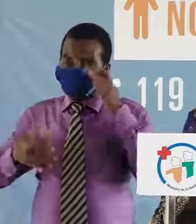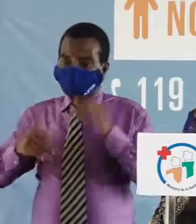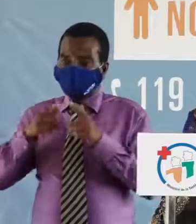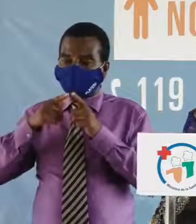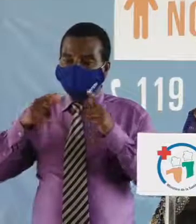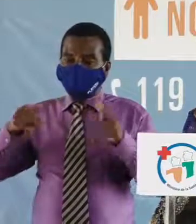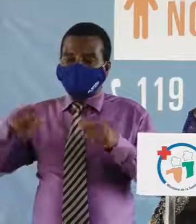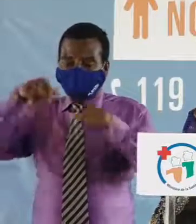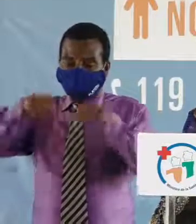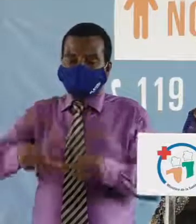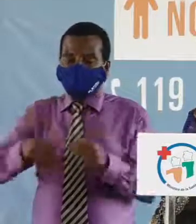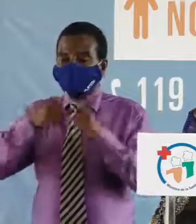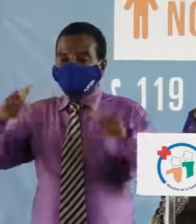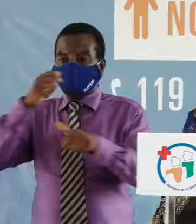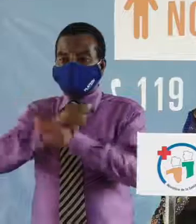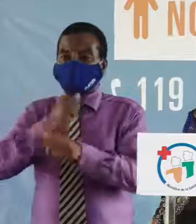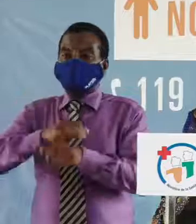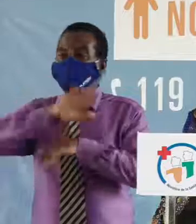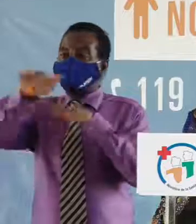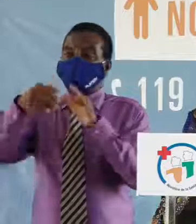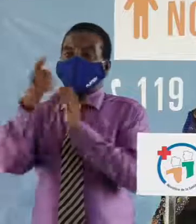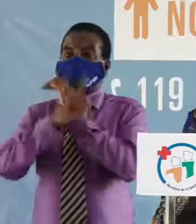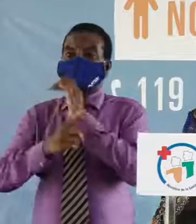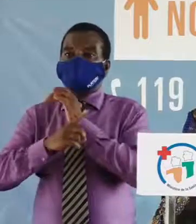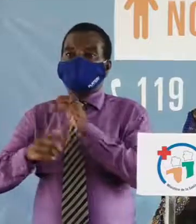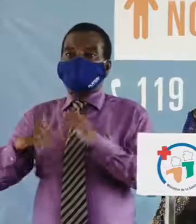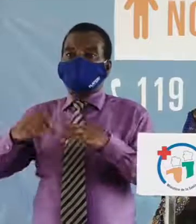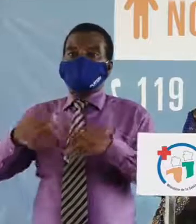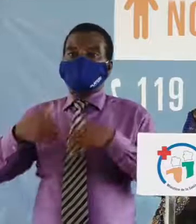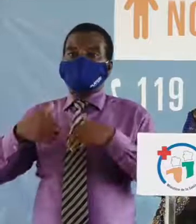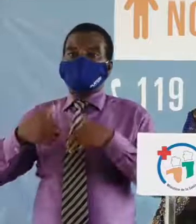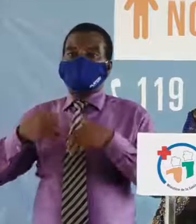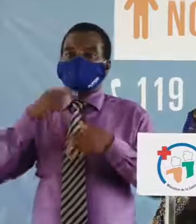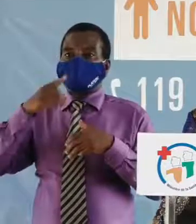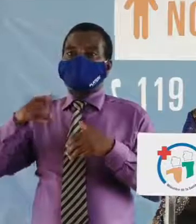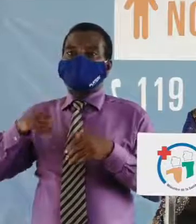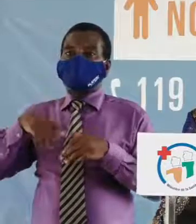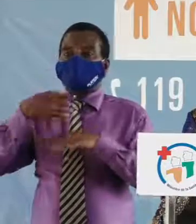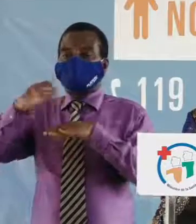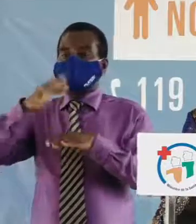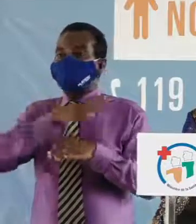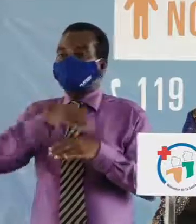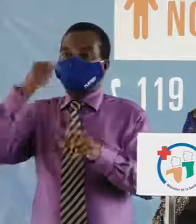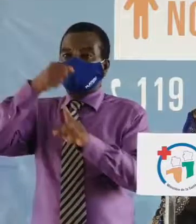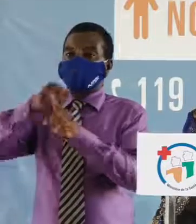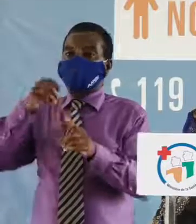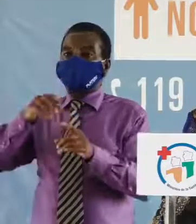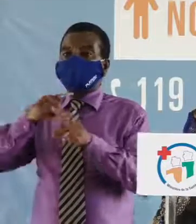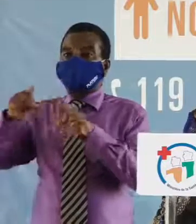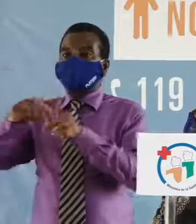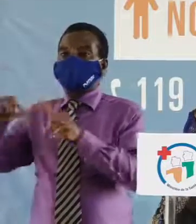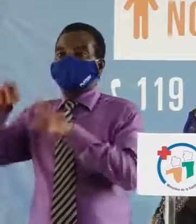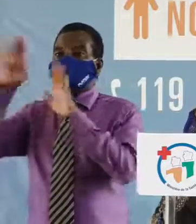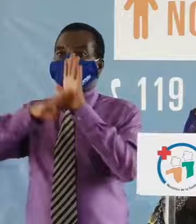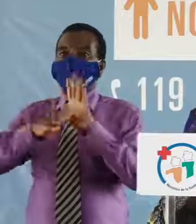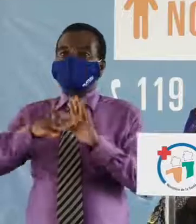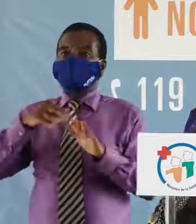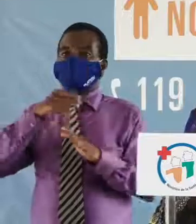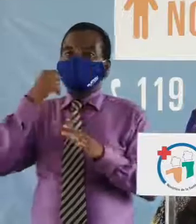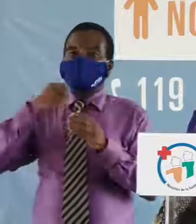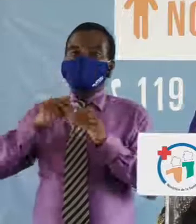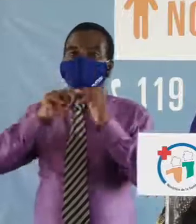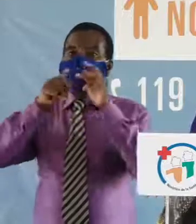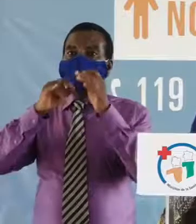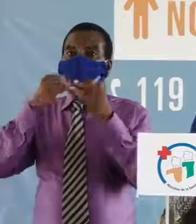le grand bidjan. Tous les districts sanitaires qui le composent sont affectés ou impactés diversement. Ces